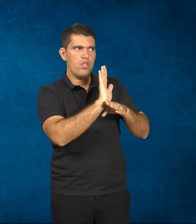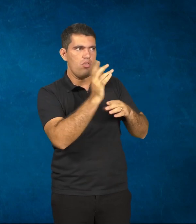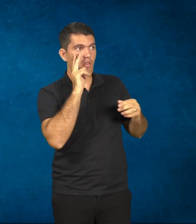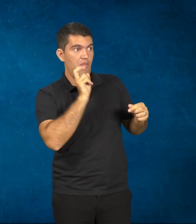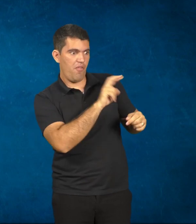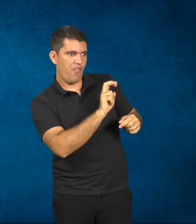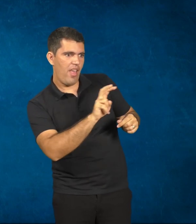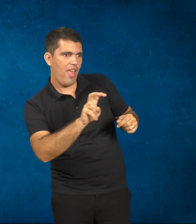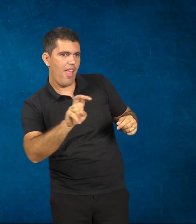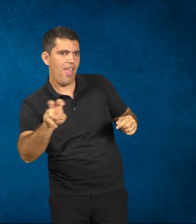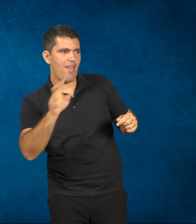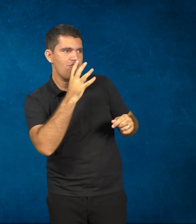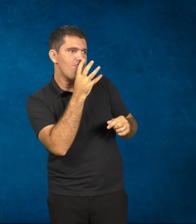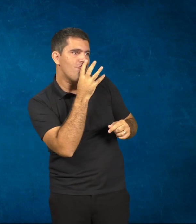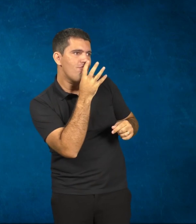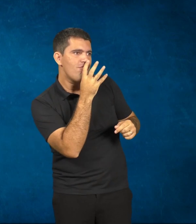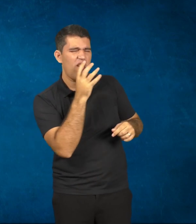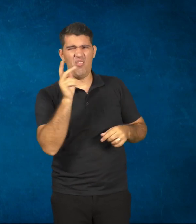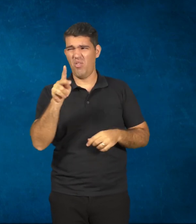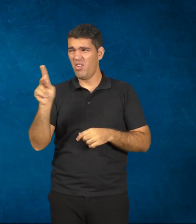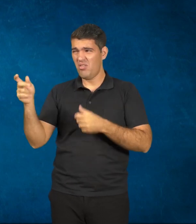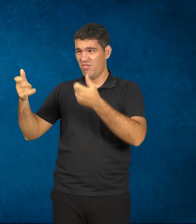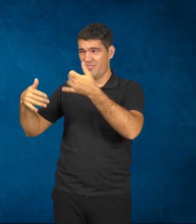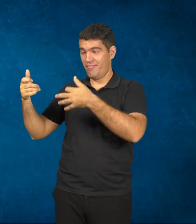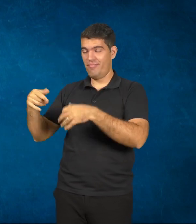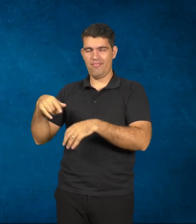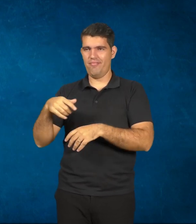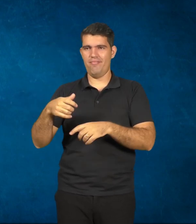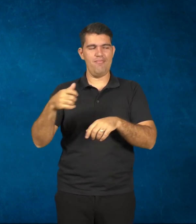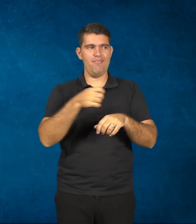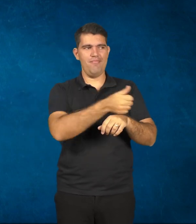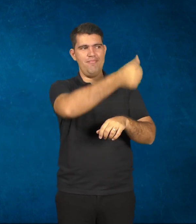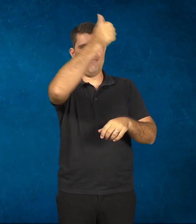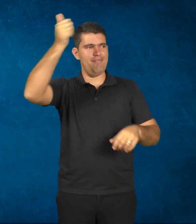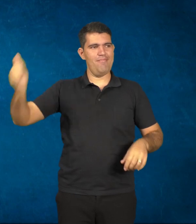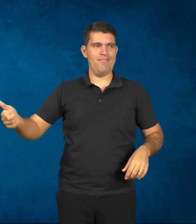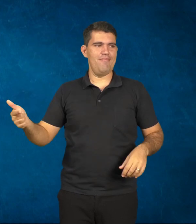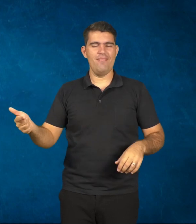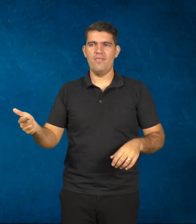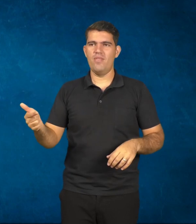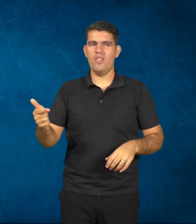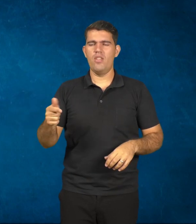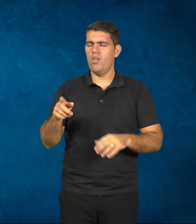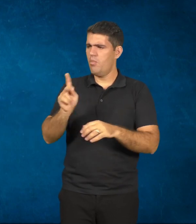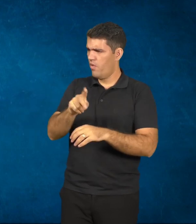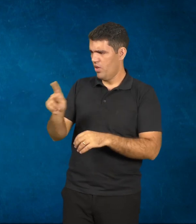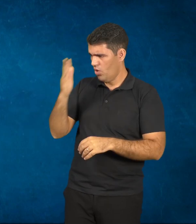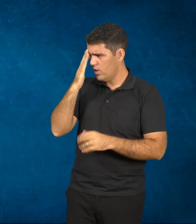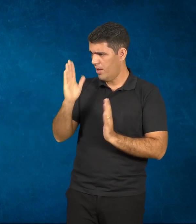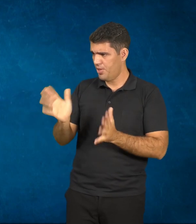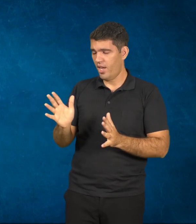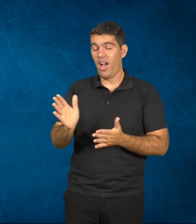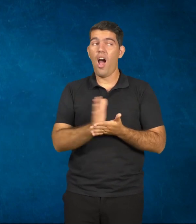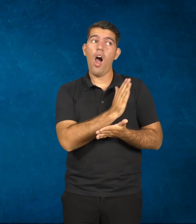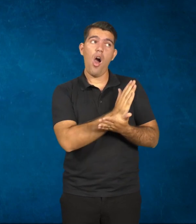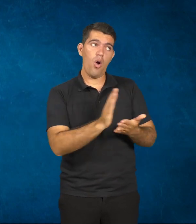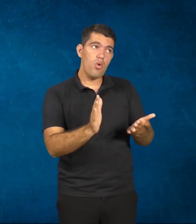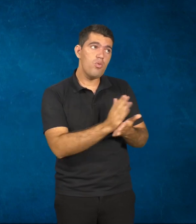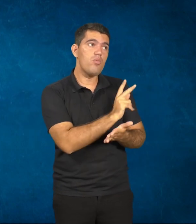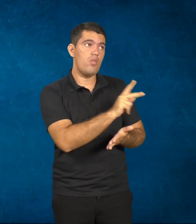traseiroso do que só ouvir um professor falando, falando, falando. E os professores já sabem disso? Alguns já têm total conhecimento,